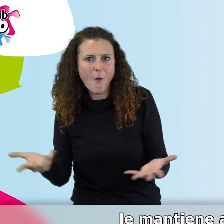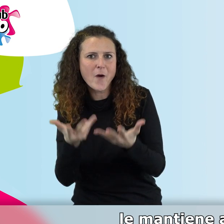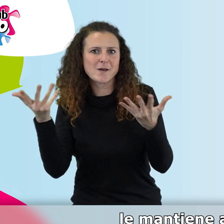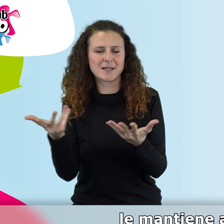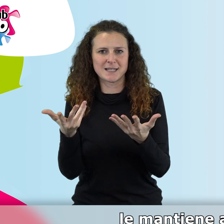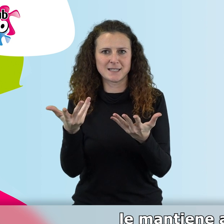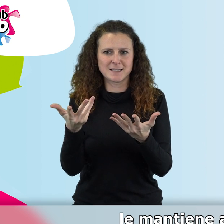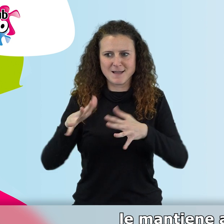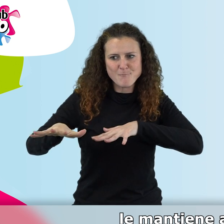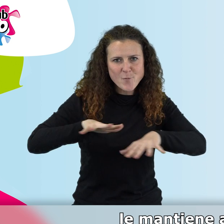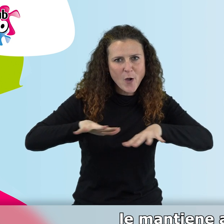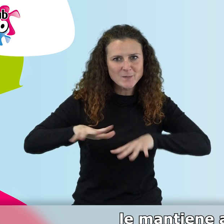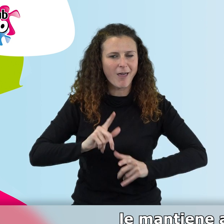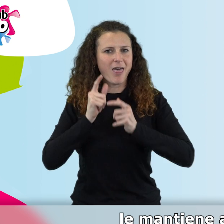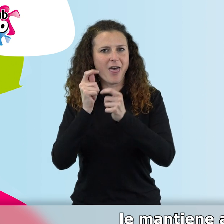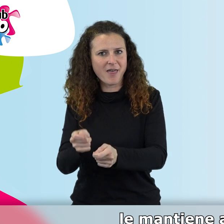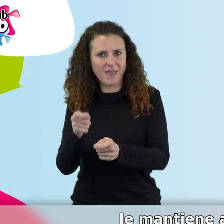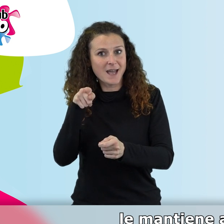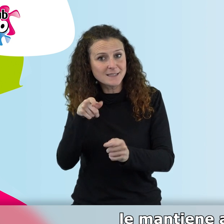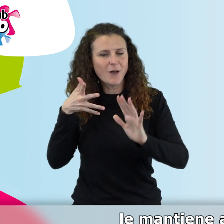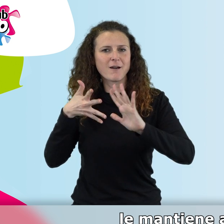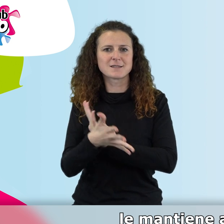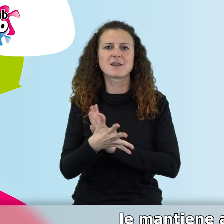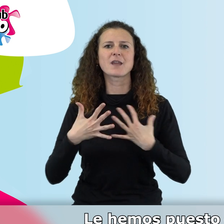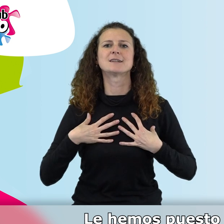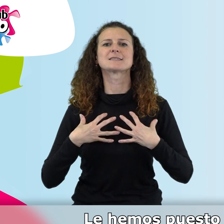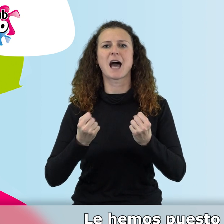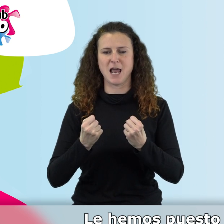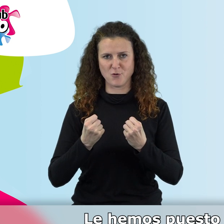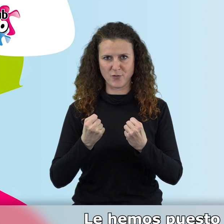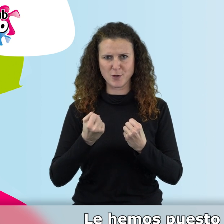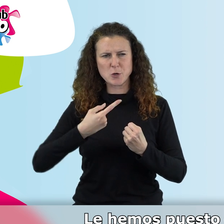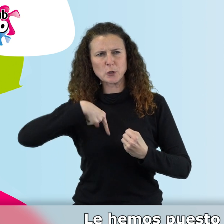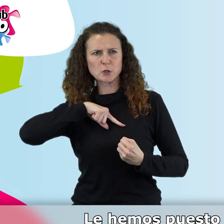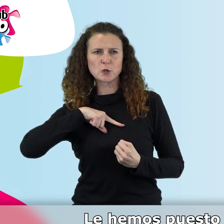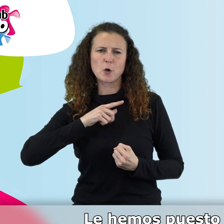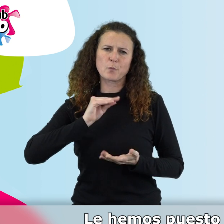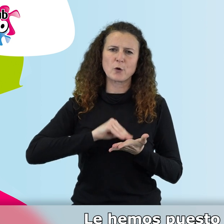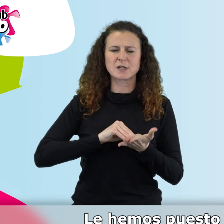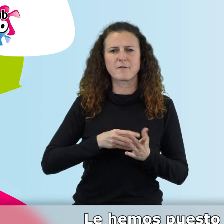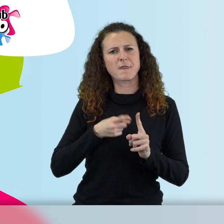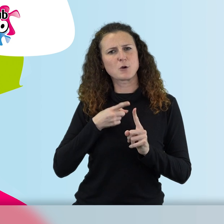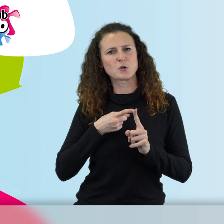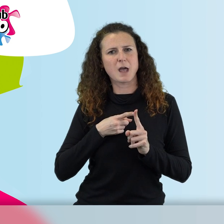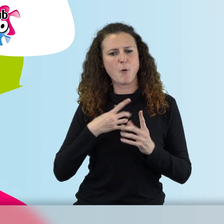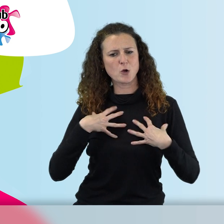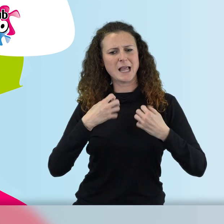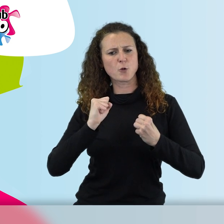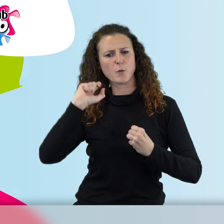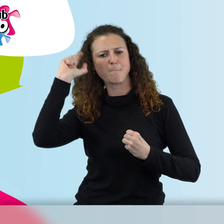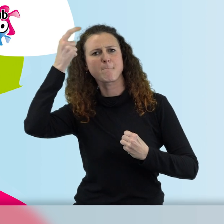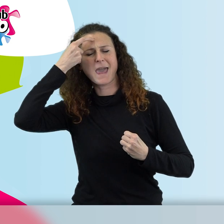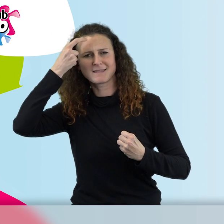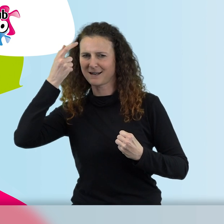mantiene activo y eso significa salud. Le hemos puesto el apellido últimamente de mental, pero es